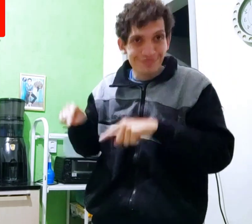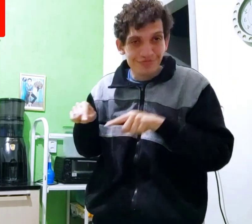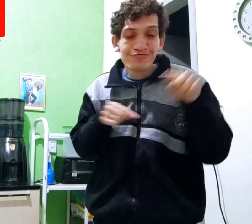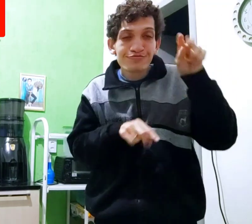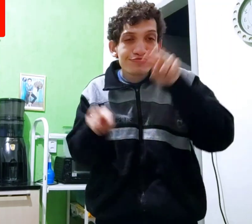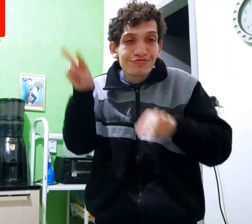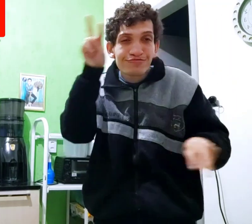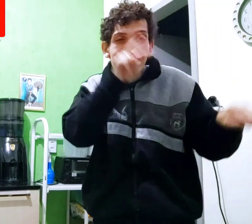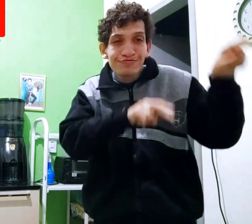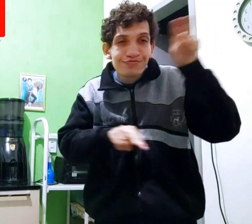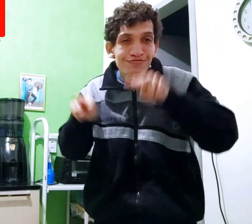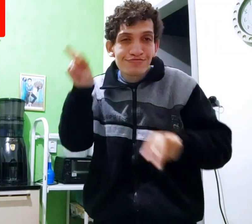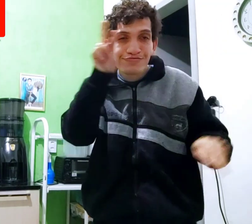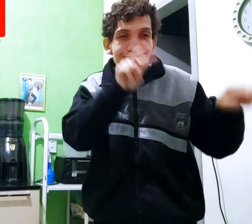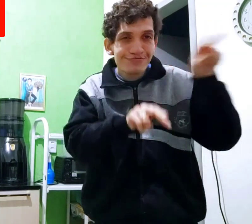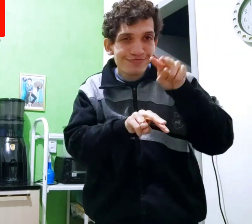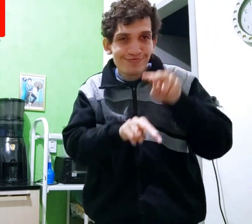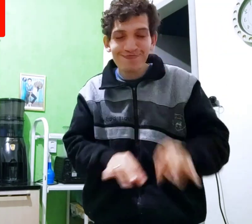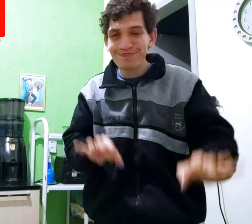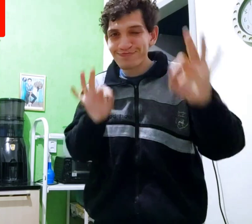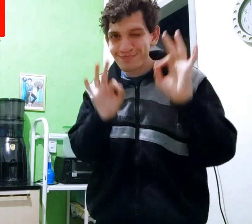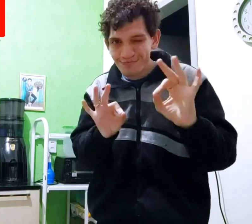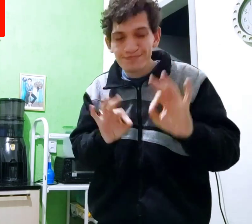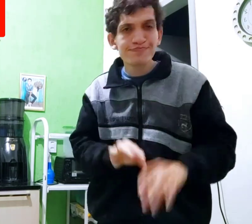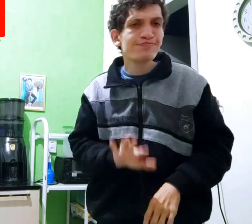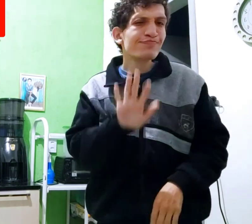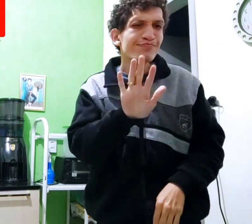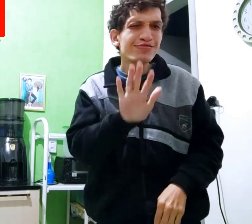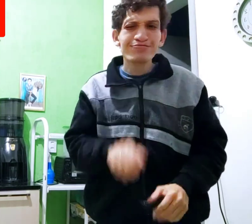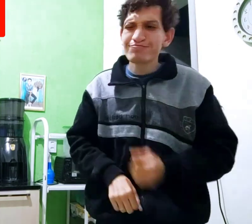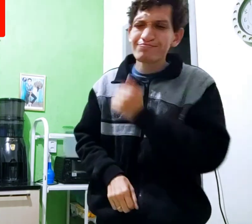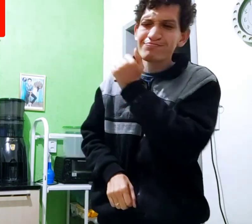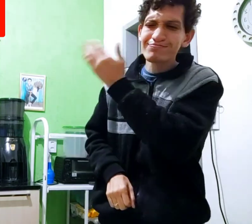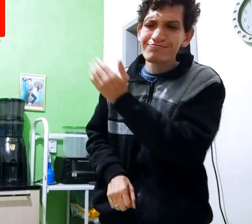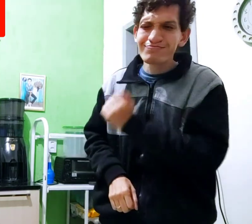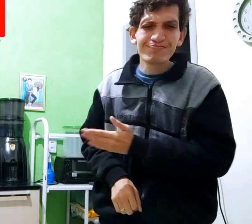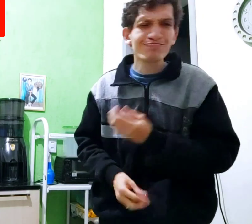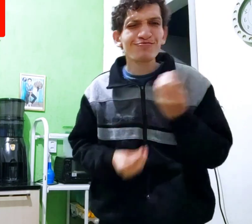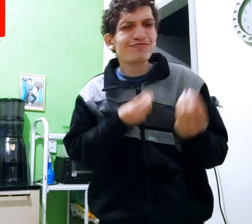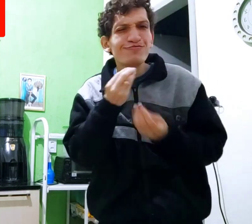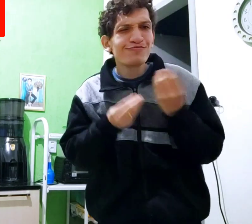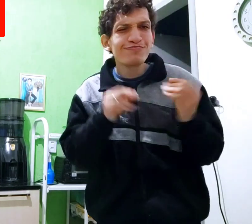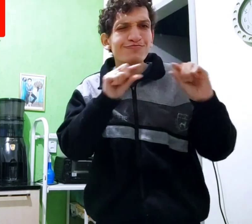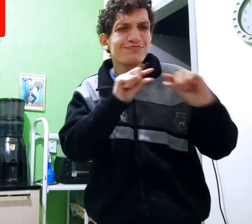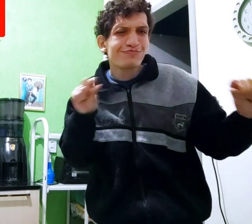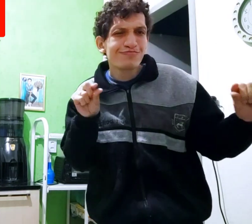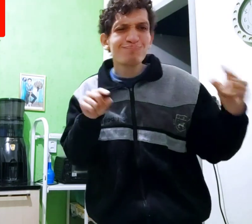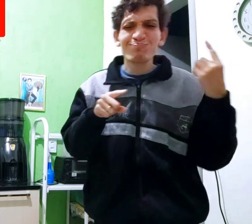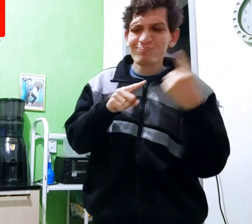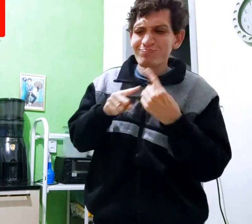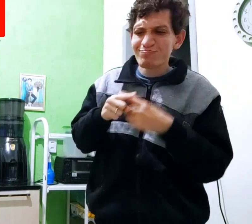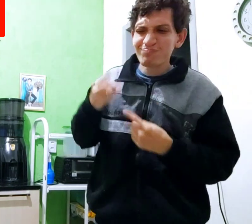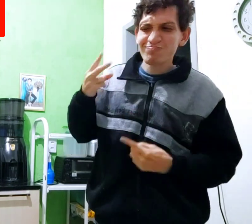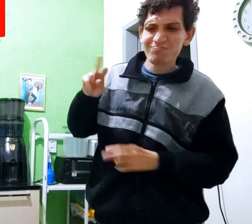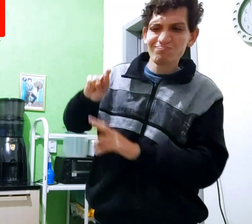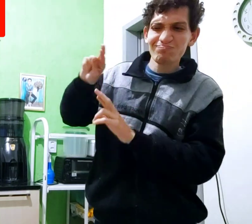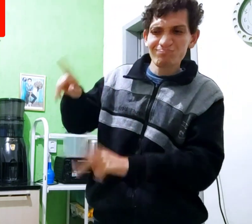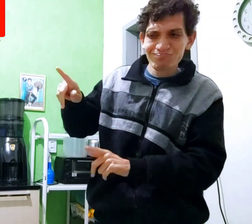e o segundo assim Né? Mas, esses dois como a praxe? Por